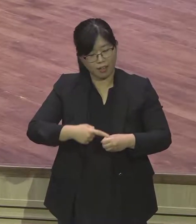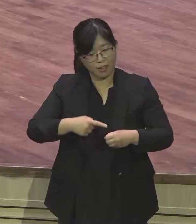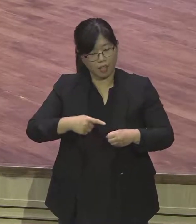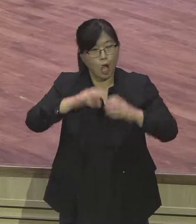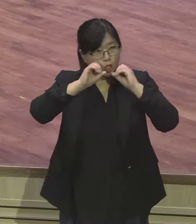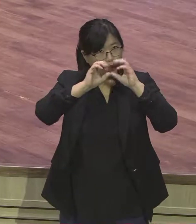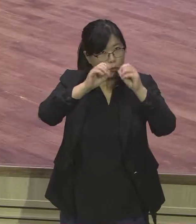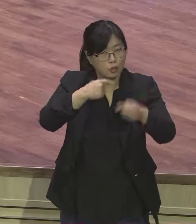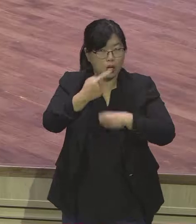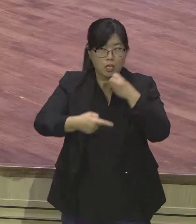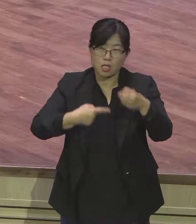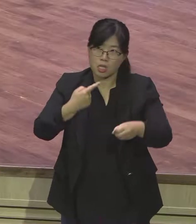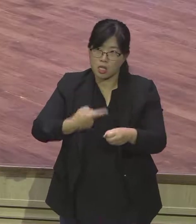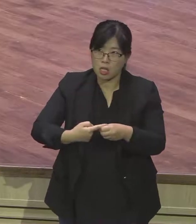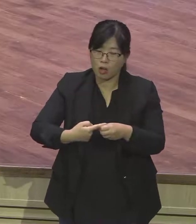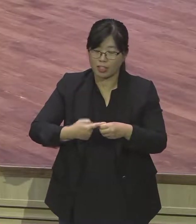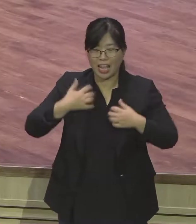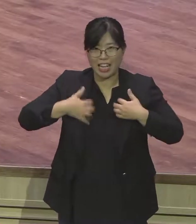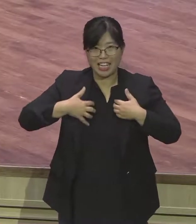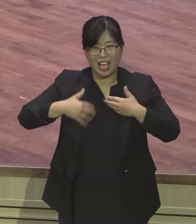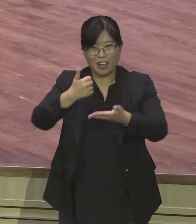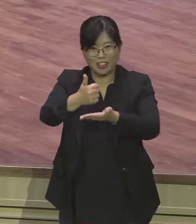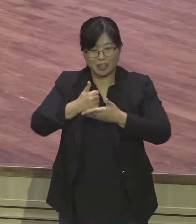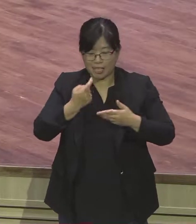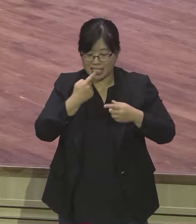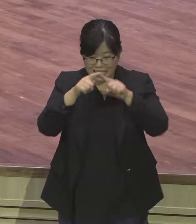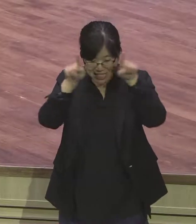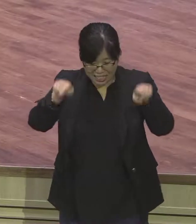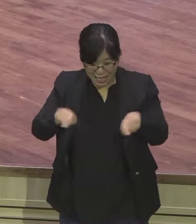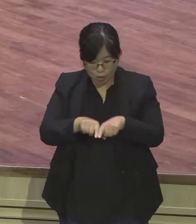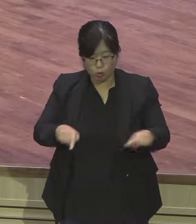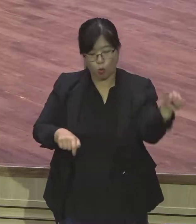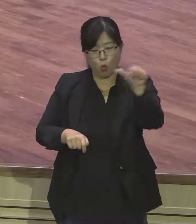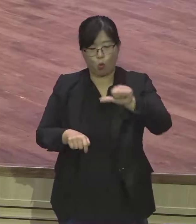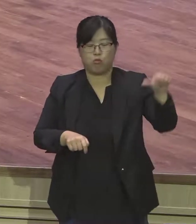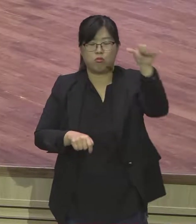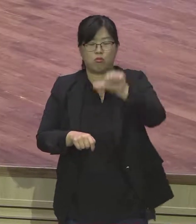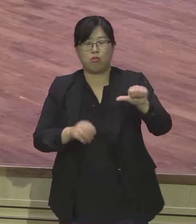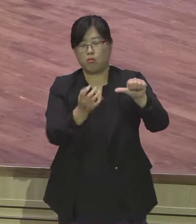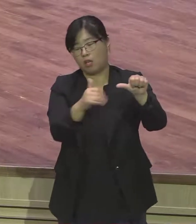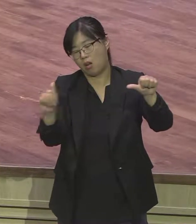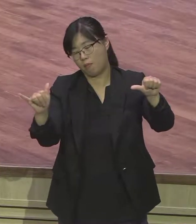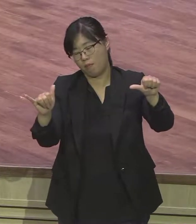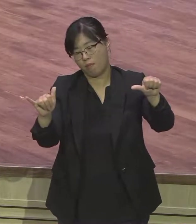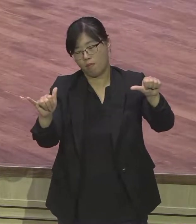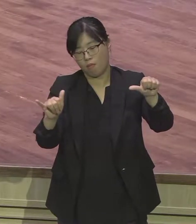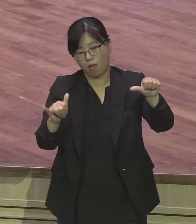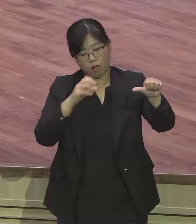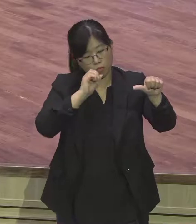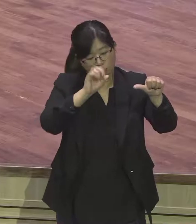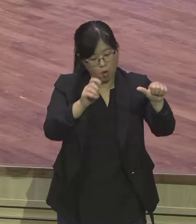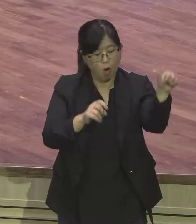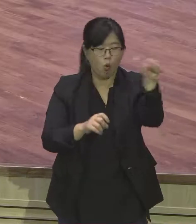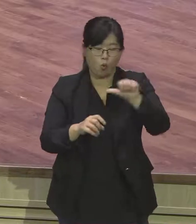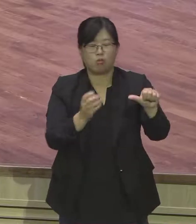어디 가면 제일 많이 받을 수 있느냐 유치장입니다. 유치장에 가면 한 5, 60명 있으면요